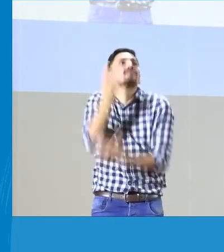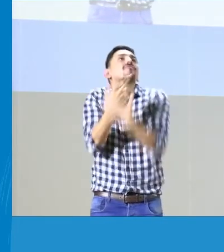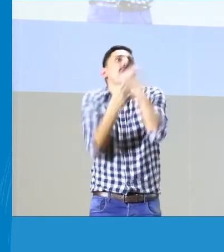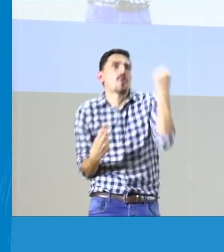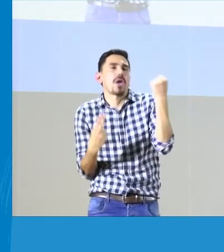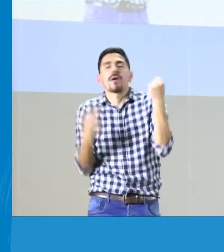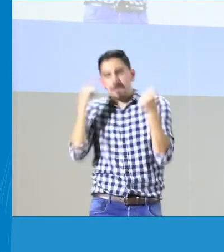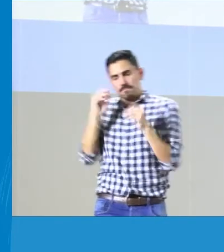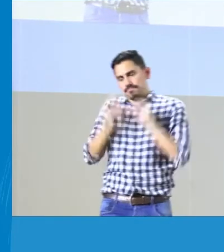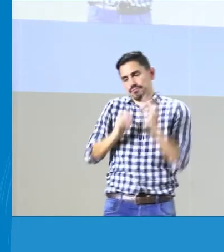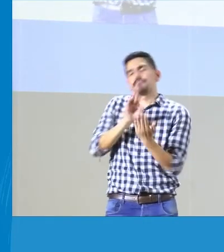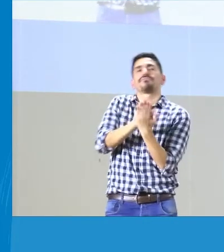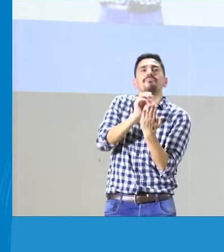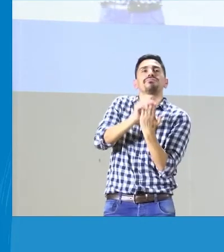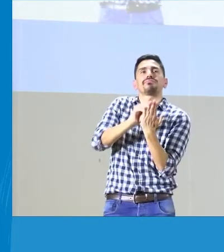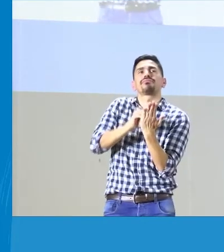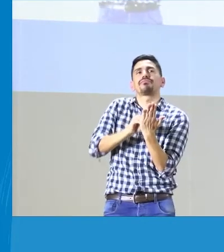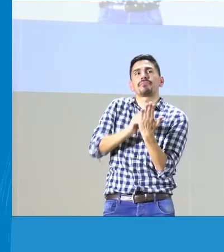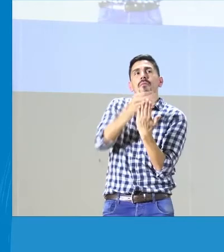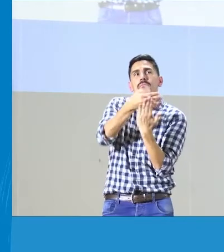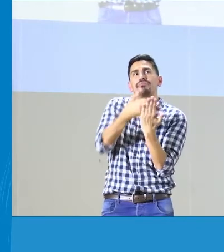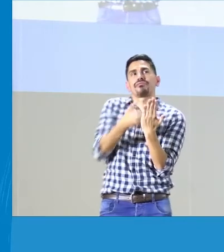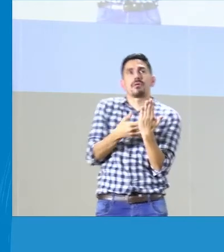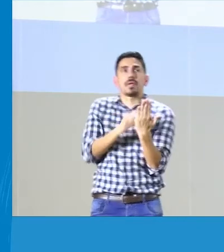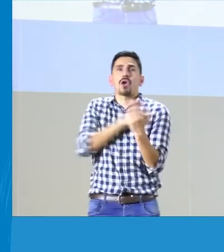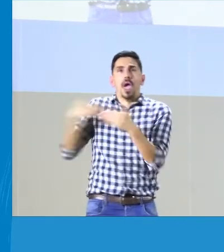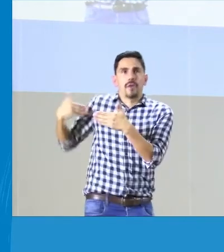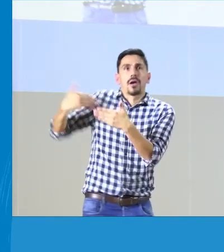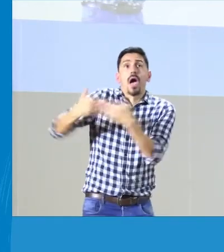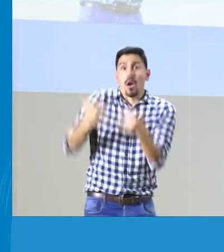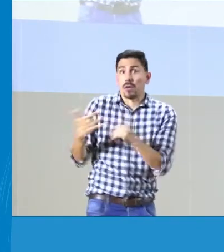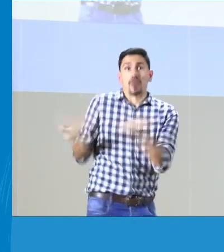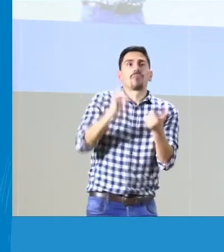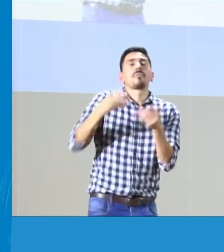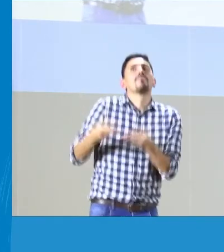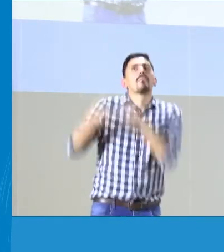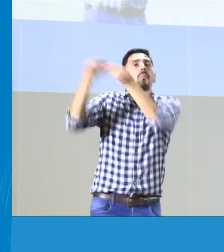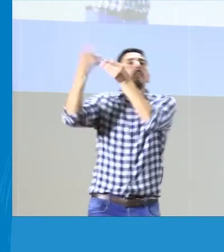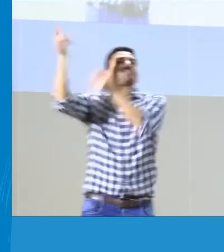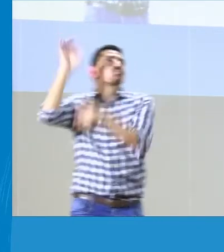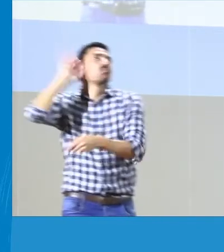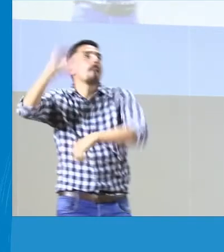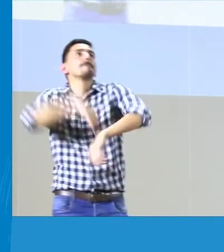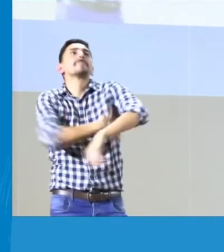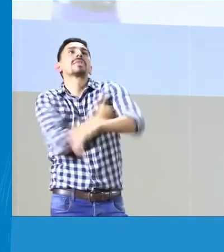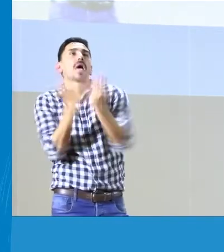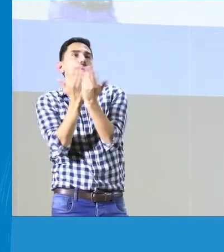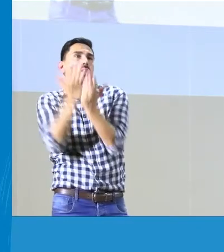documentos sobre eso, que queden muy claros los criterios. No están listos aún.